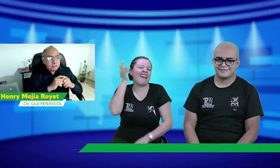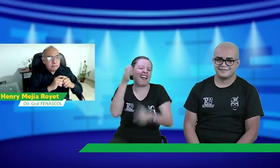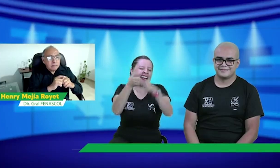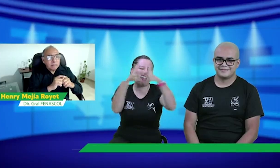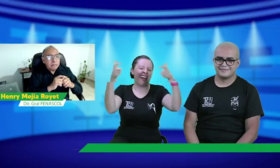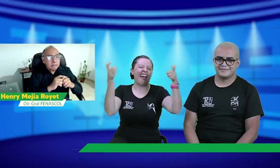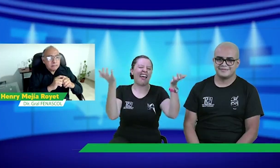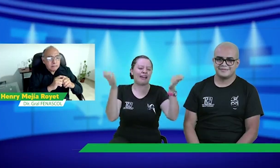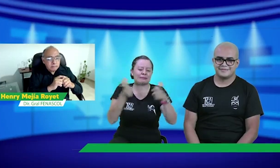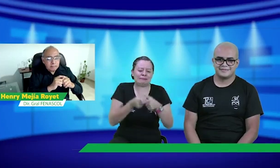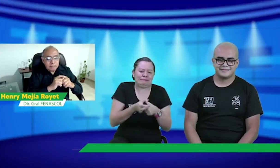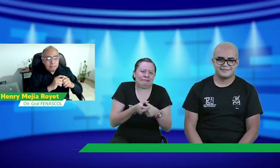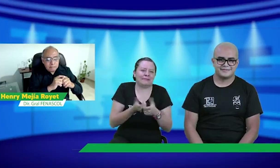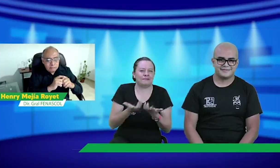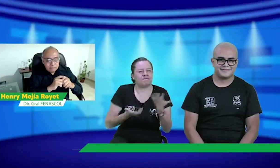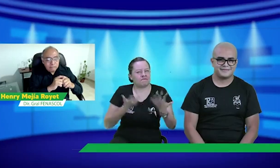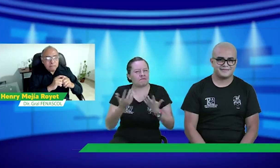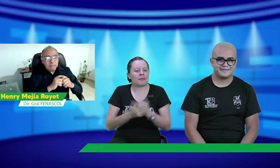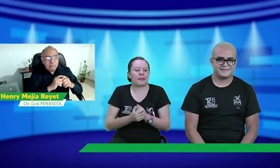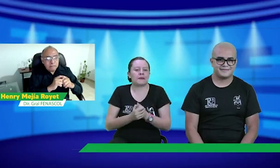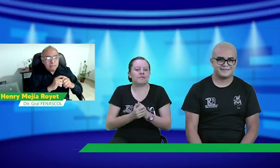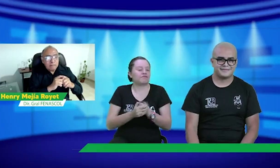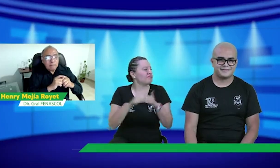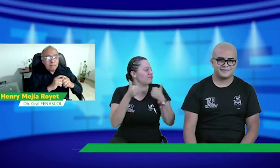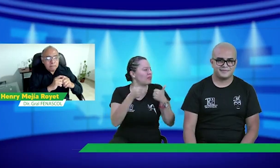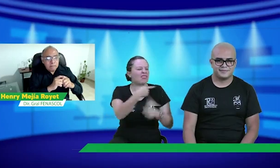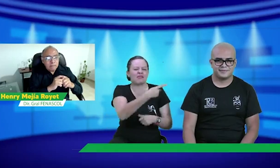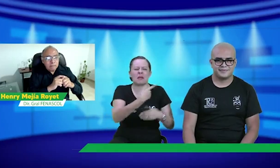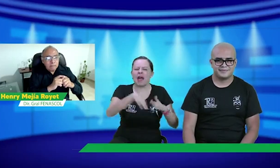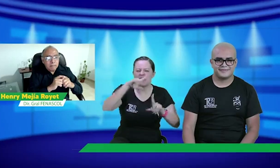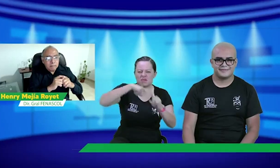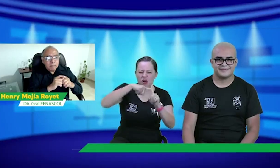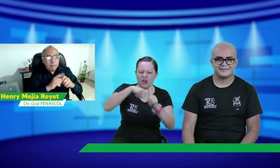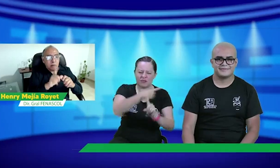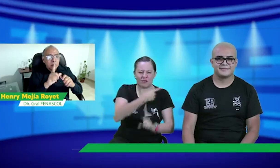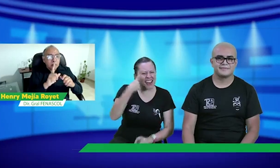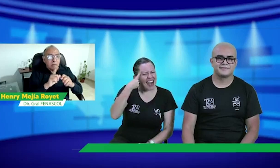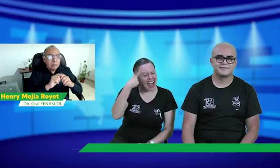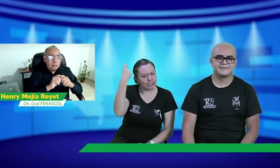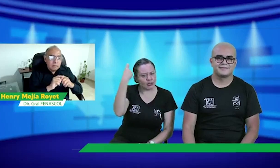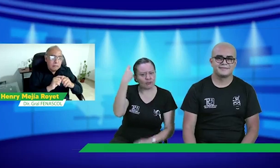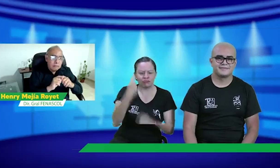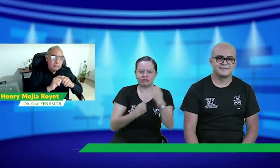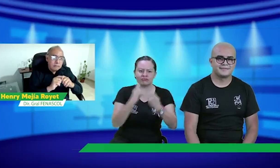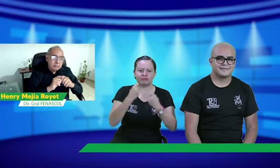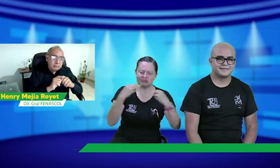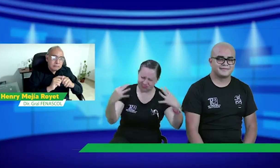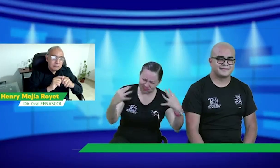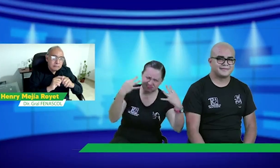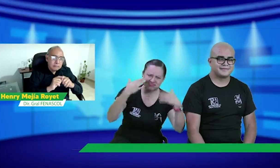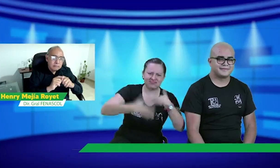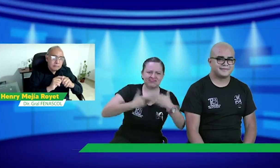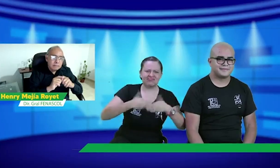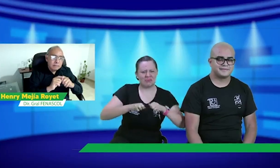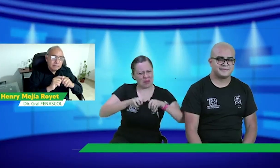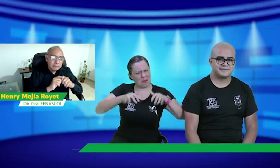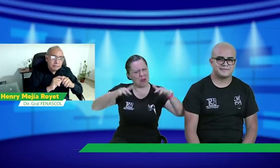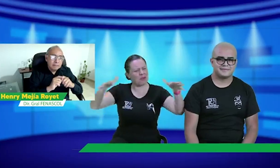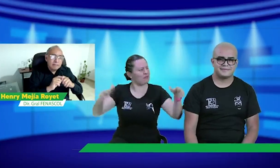una copia, sino que sean otras cosas. También pensar que hay muchas, hay muchas personas oyentes haciendo estas cosas y pocos, pocos